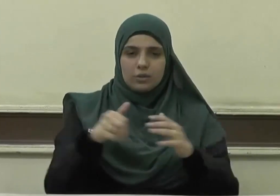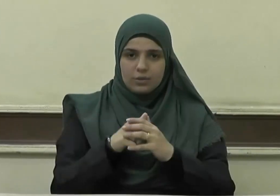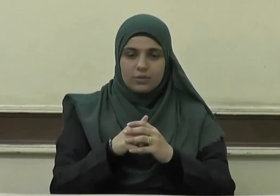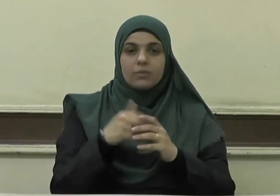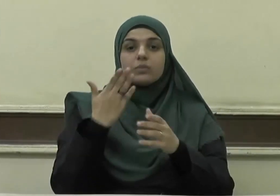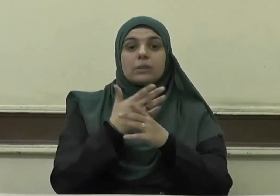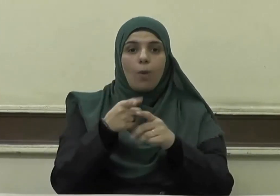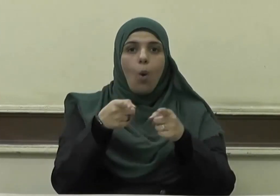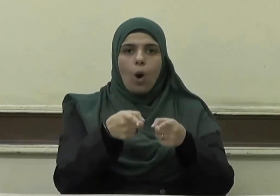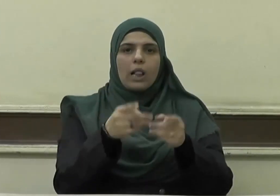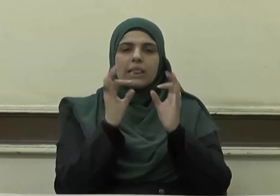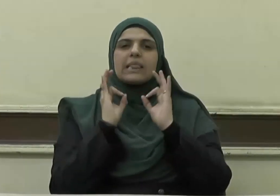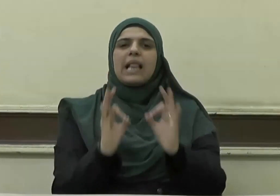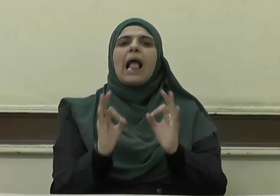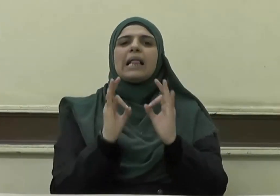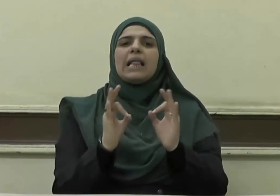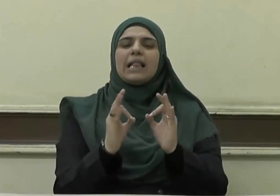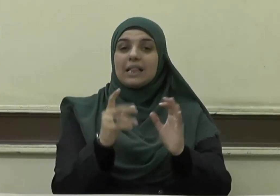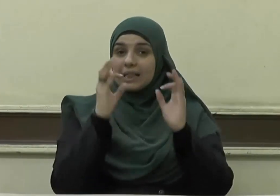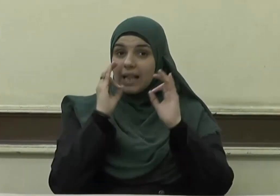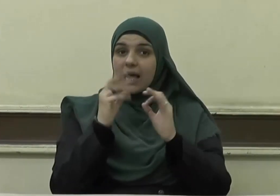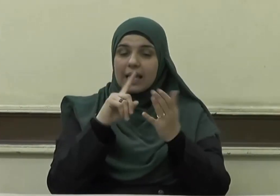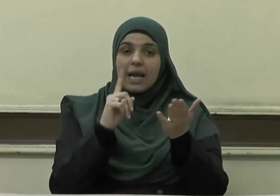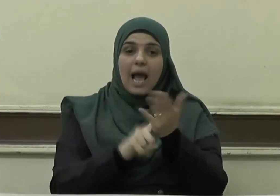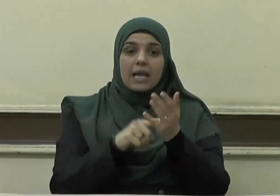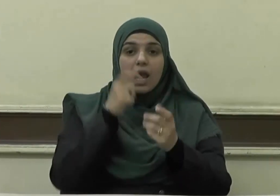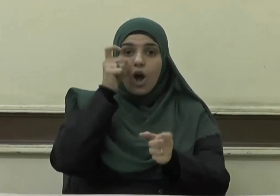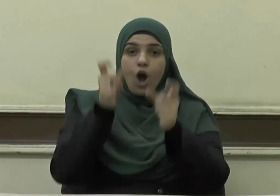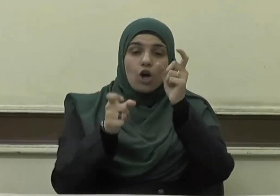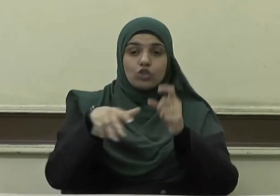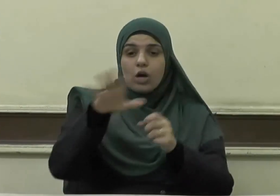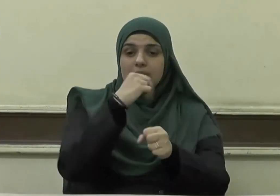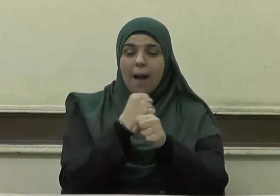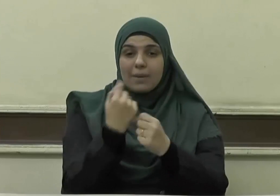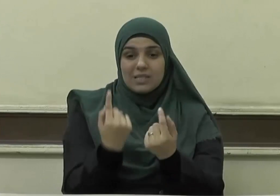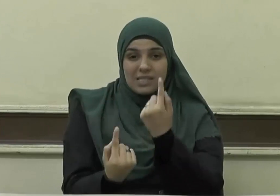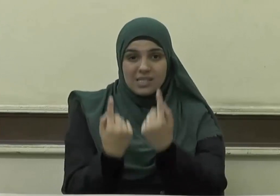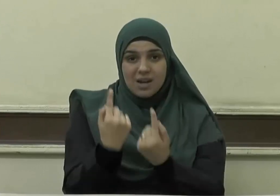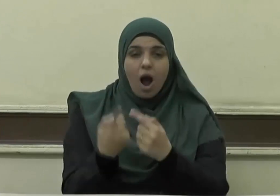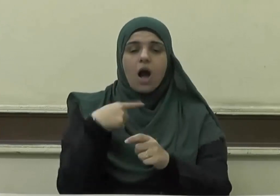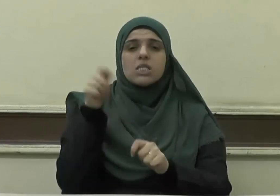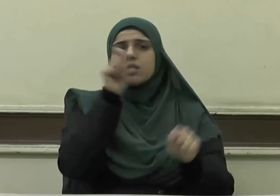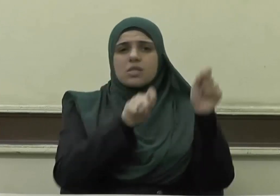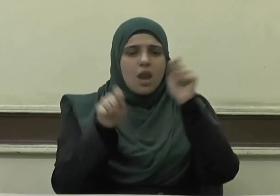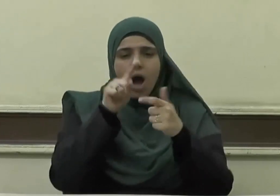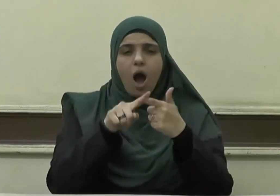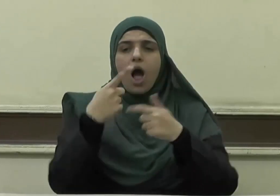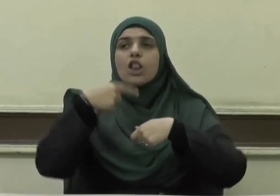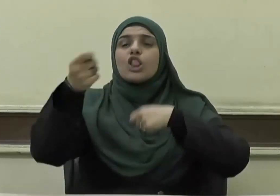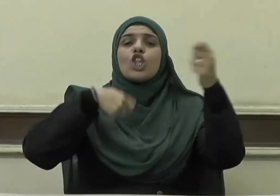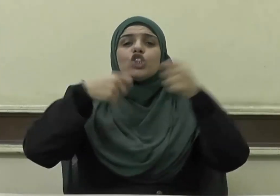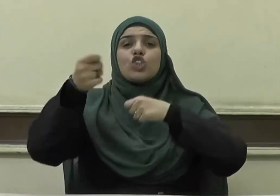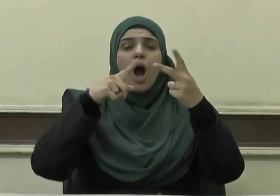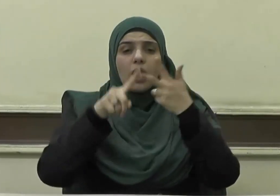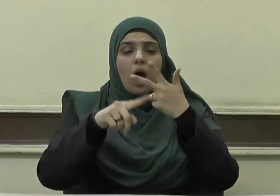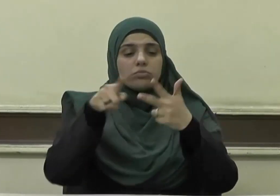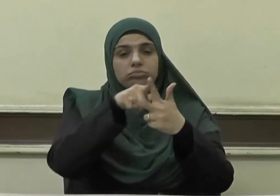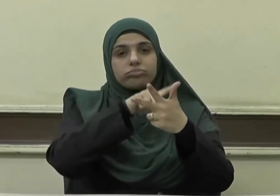يؤكد أن العاملين بالزراعة والصناعة والتجارة لهم عظيم